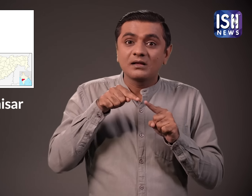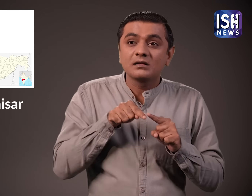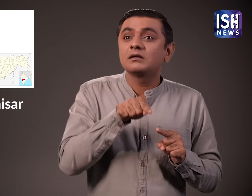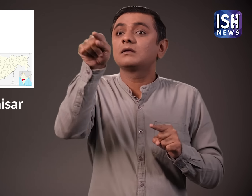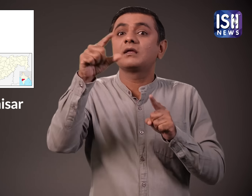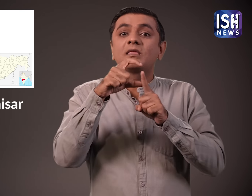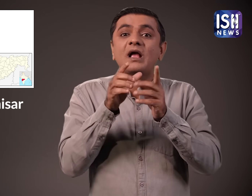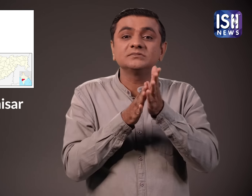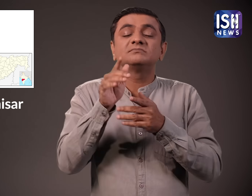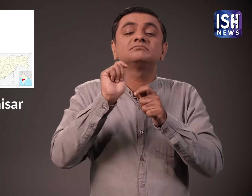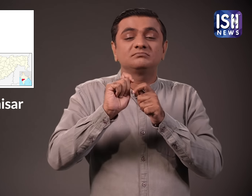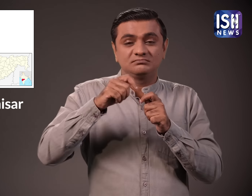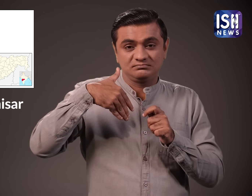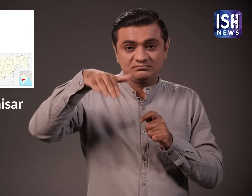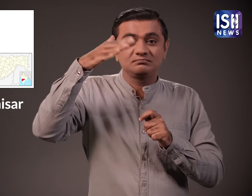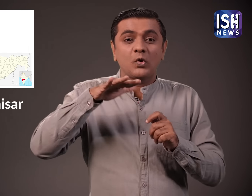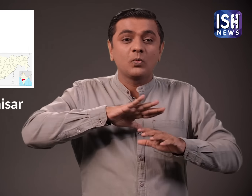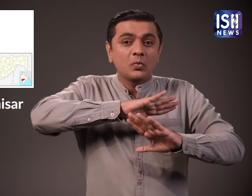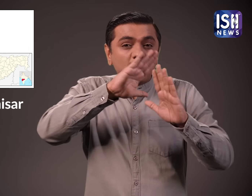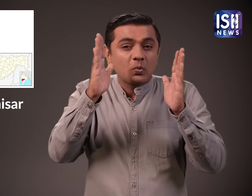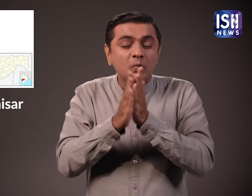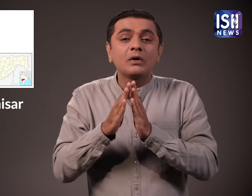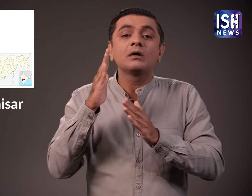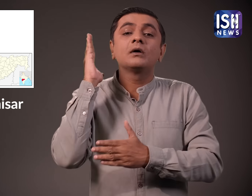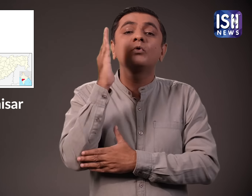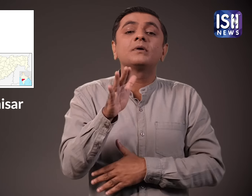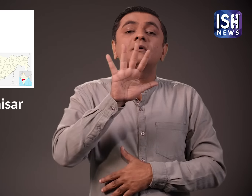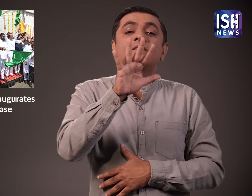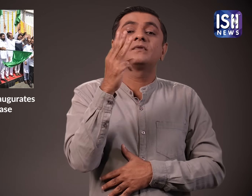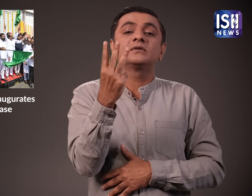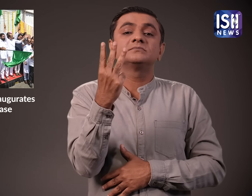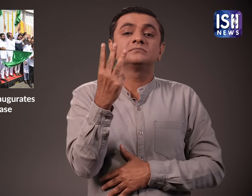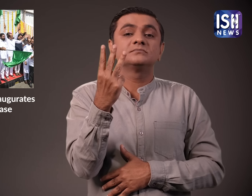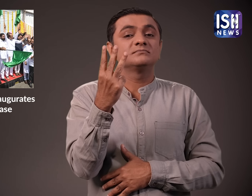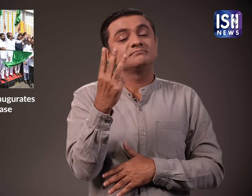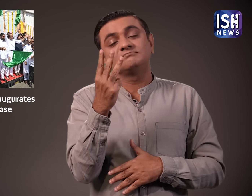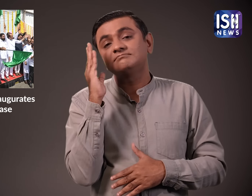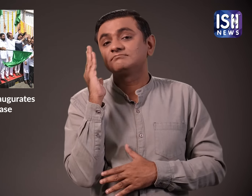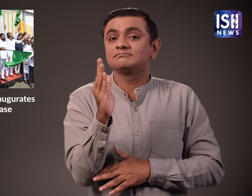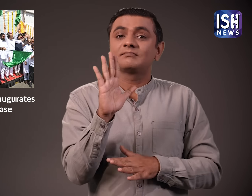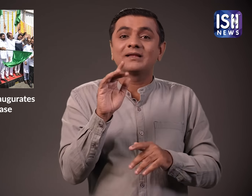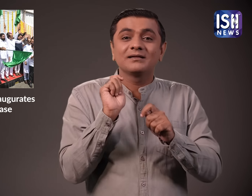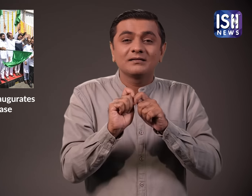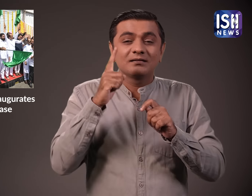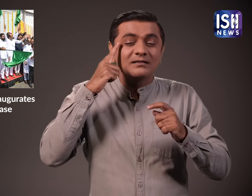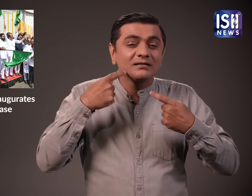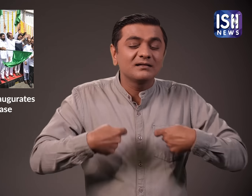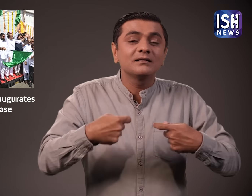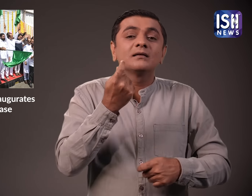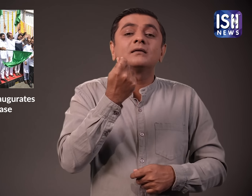बांदरा से 30 सड़क को 20 सर तक बढ़ाया जाएगा ये कुल 23 किलमेटर लंबी परियोजना